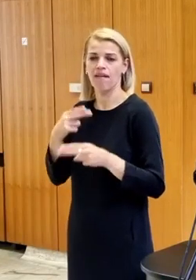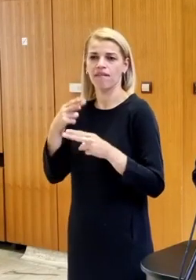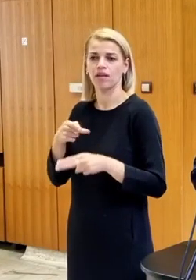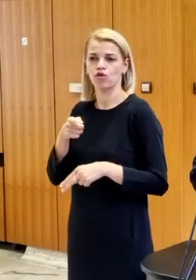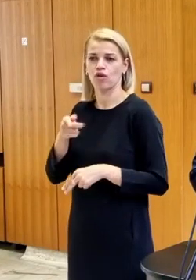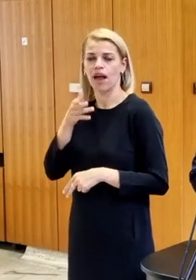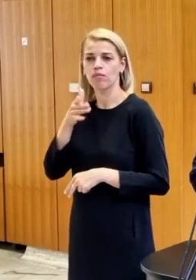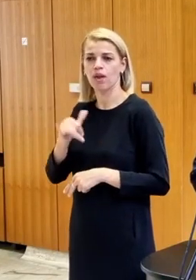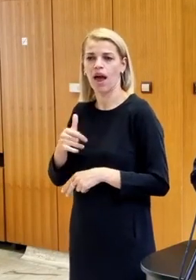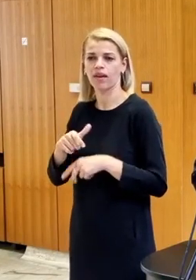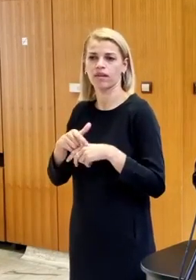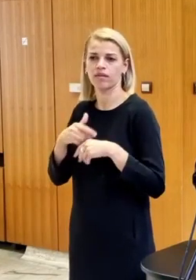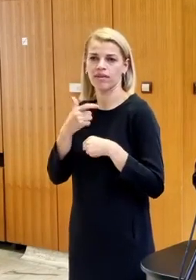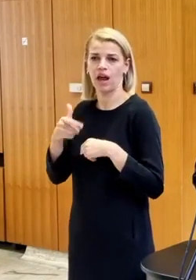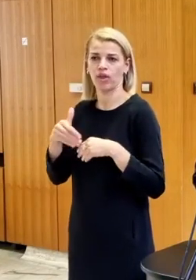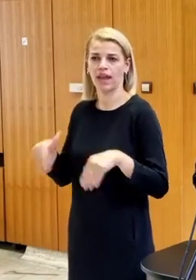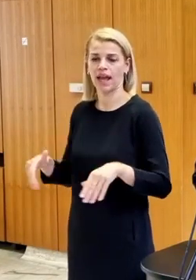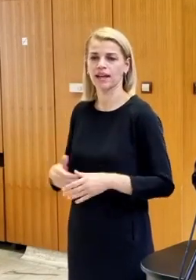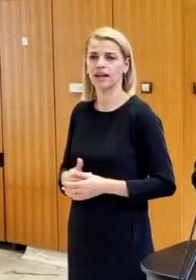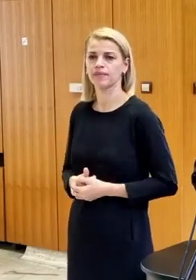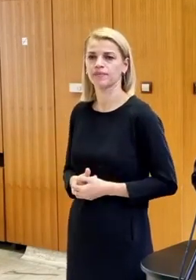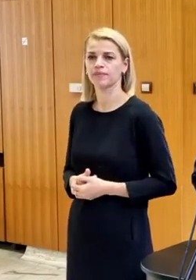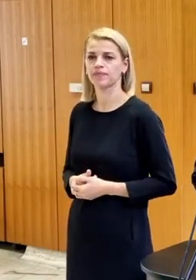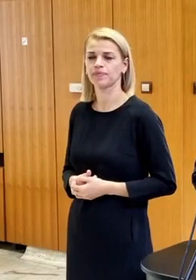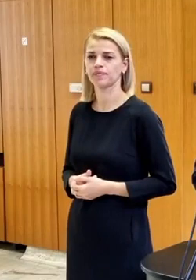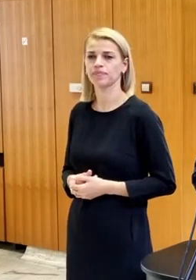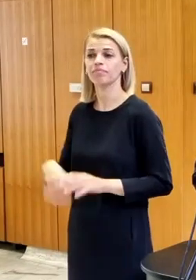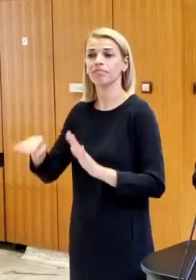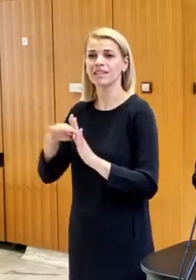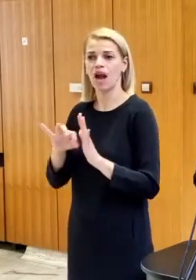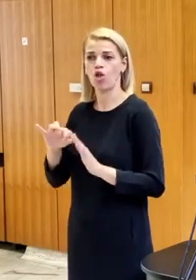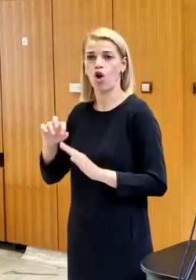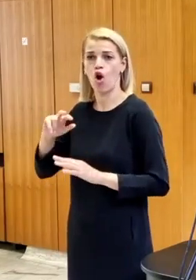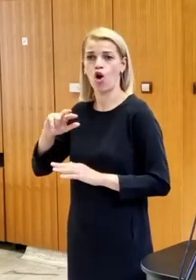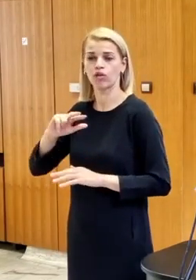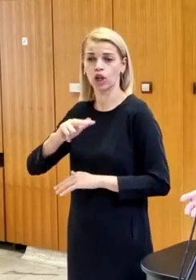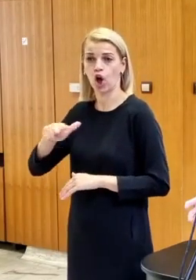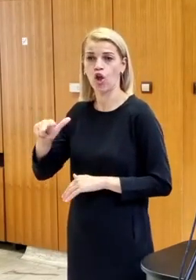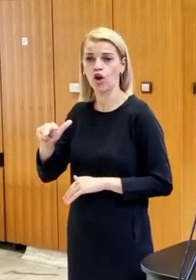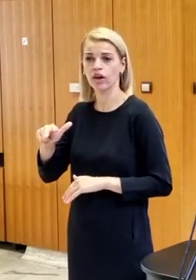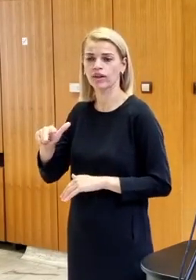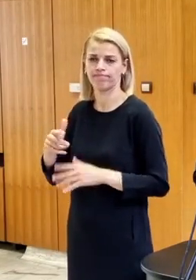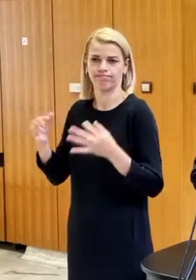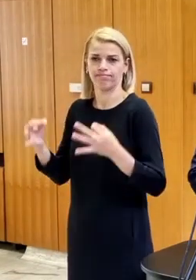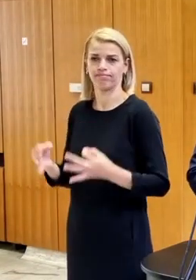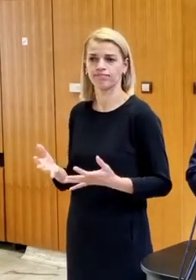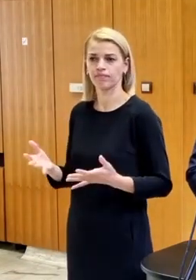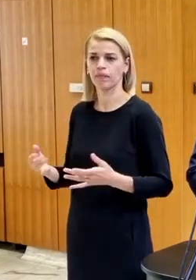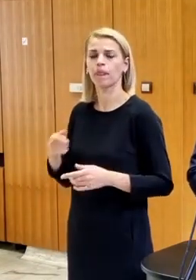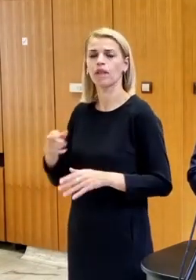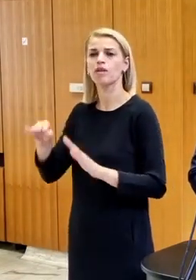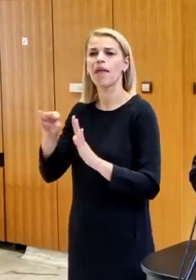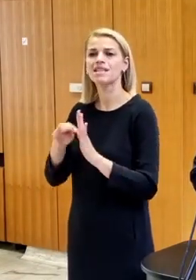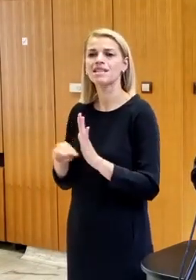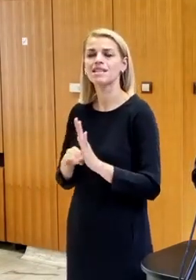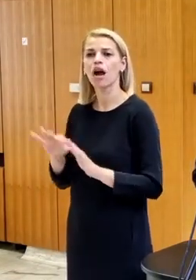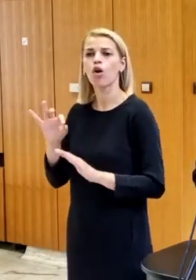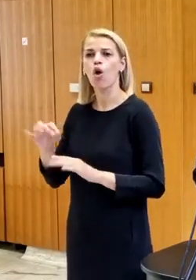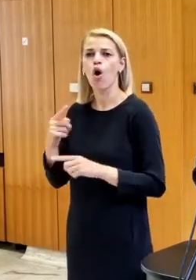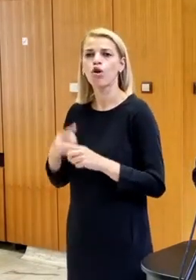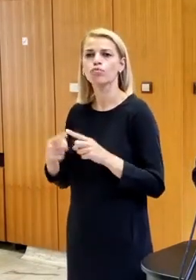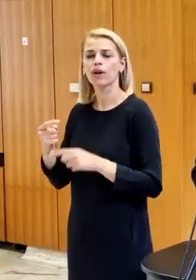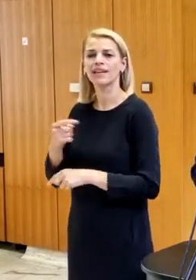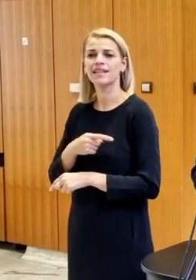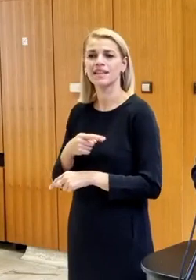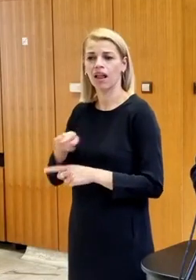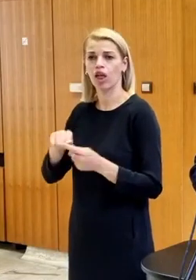bude aj v Národnej rade SR. Zákon o dronoch, zjednodušene, to znamená zákon o odzbrojených